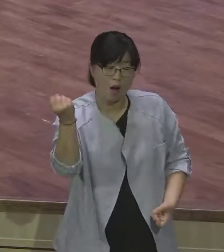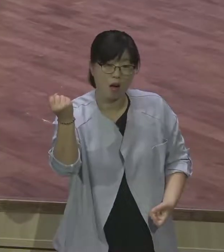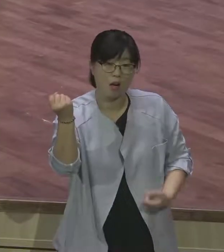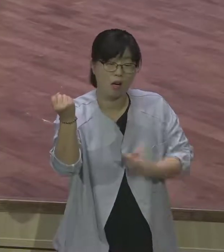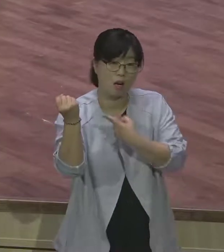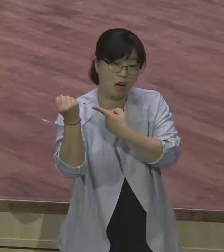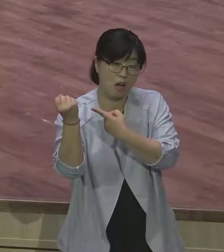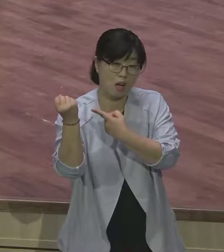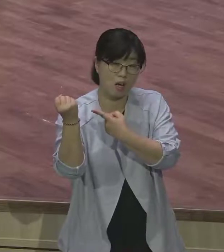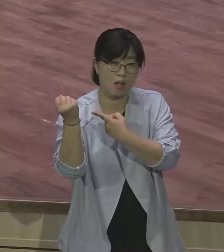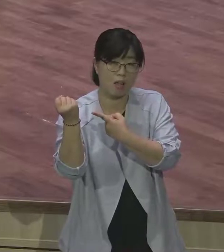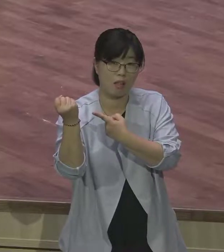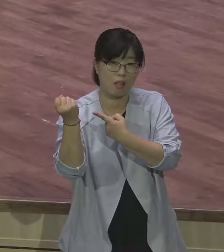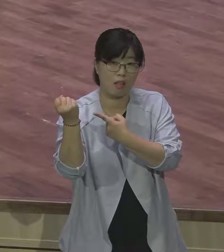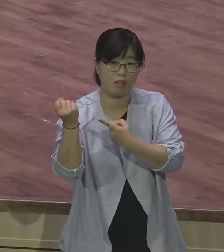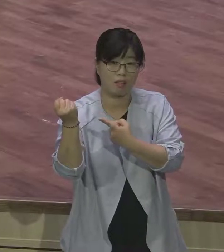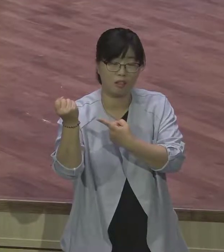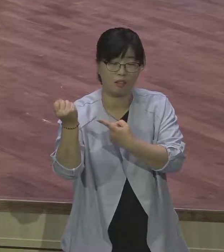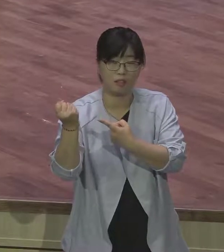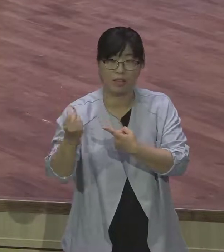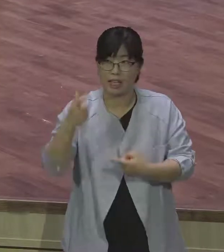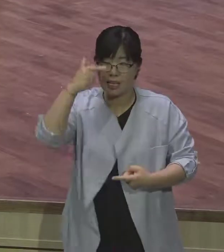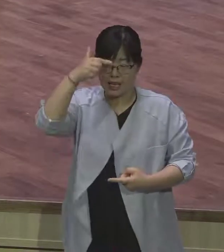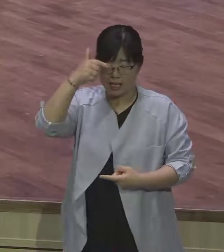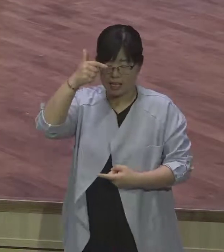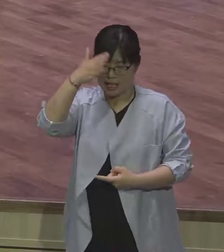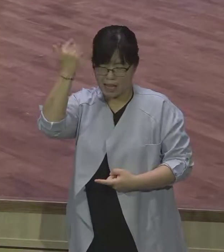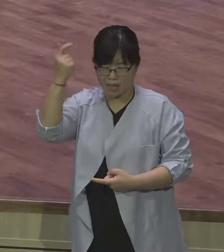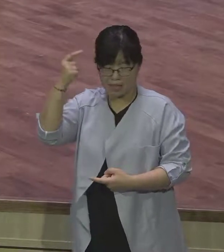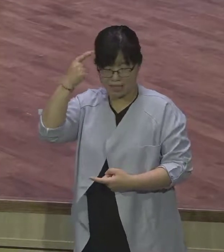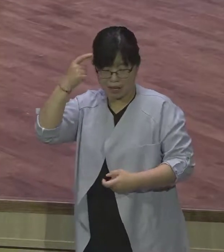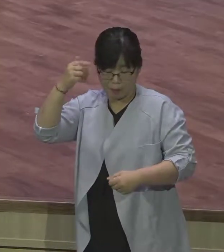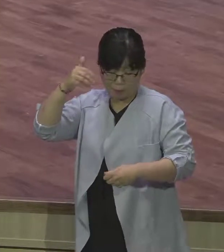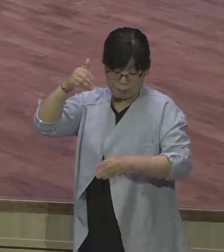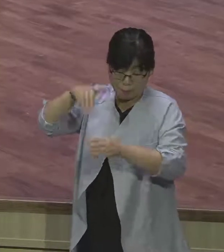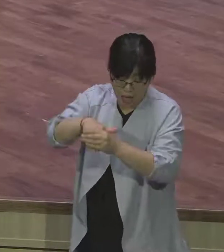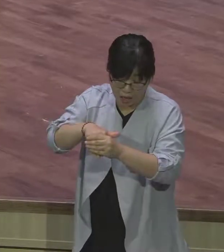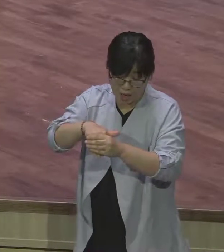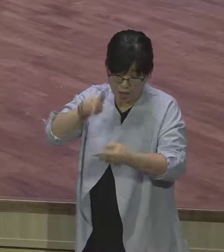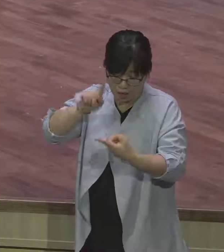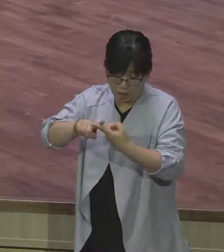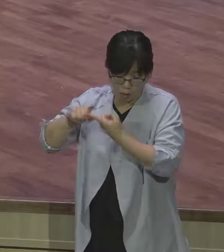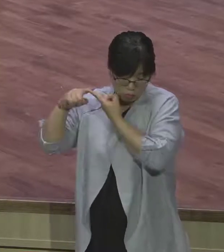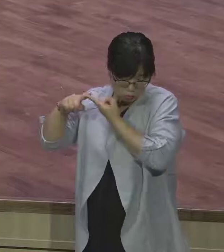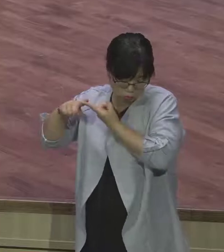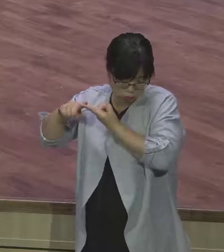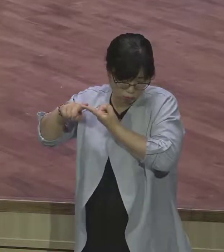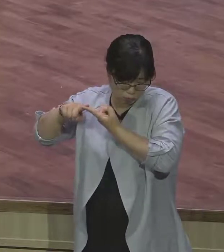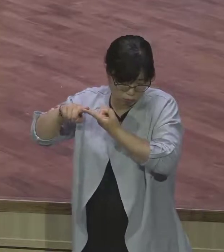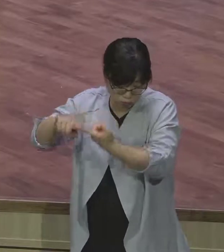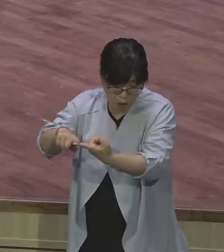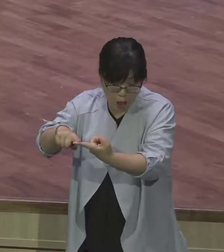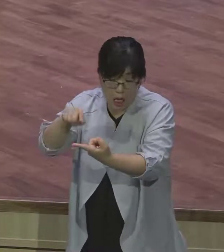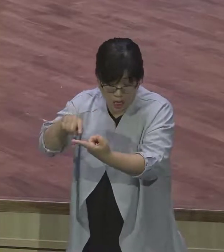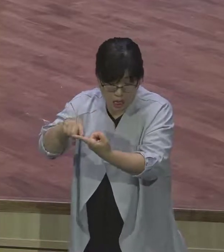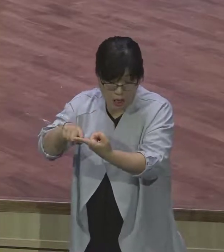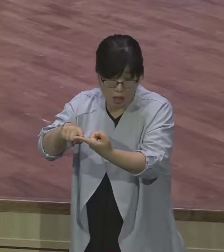연난의 시간표가 된 것이다. 하나님 앞에 사실적으로 스님 받기 위한